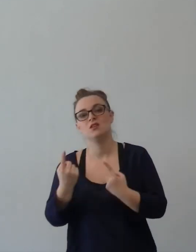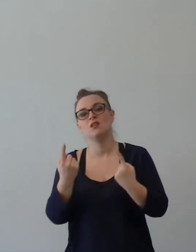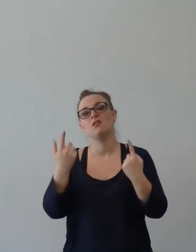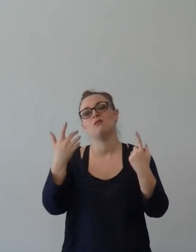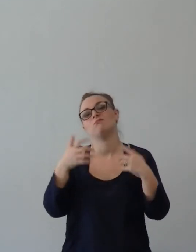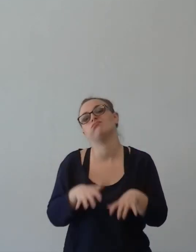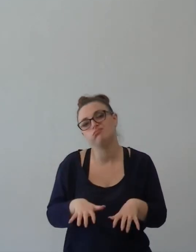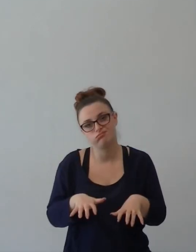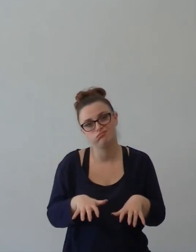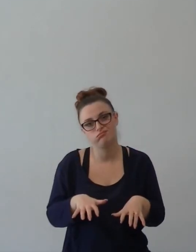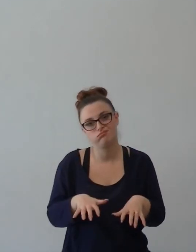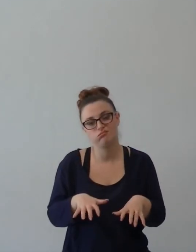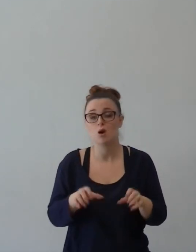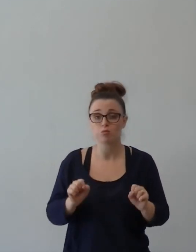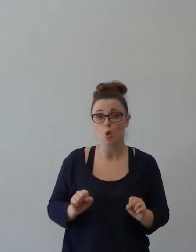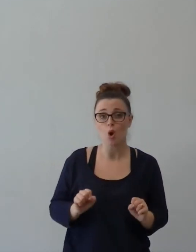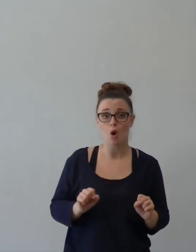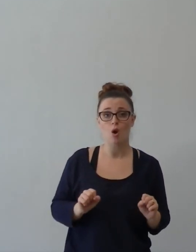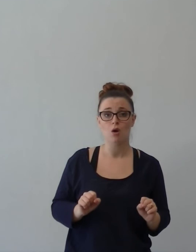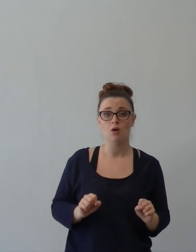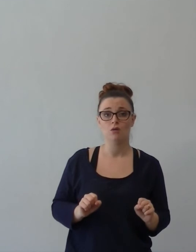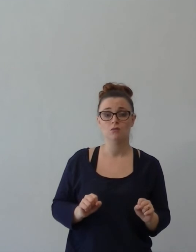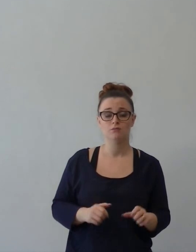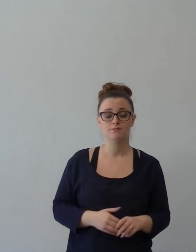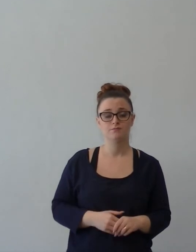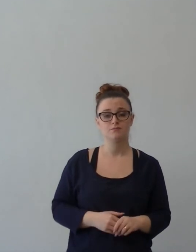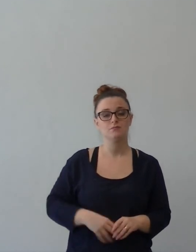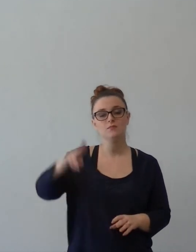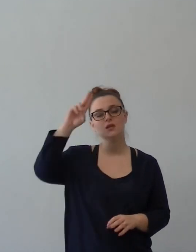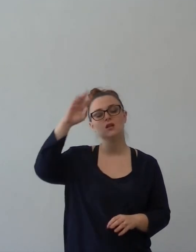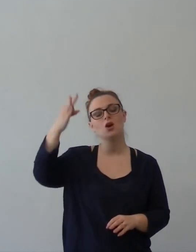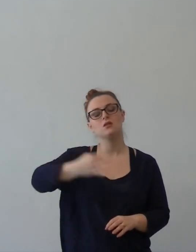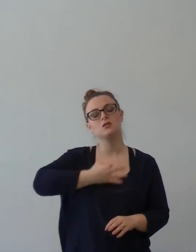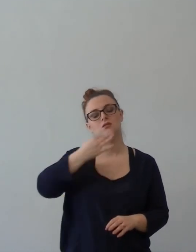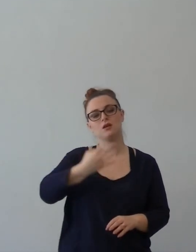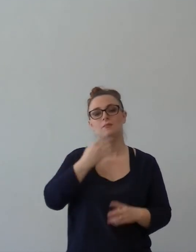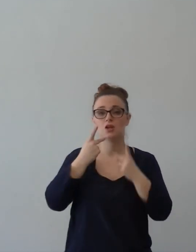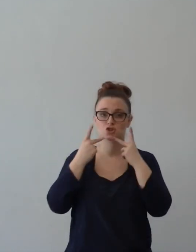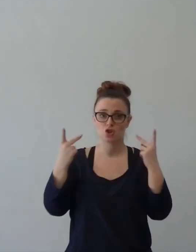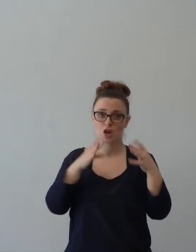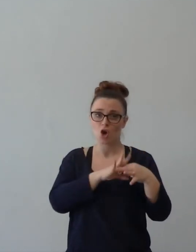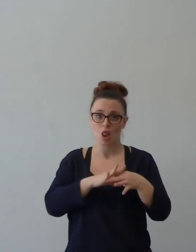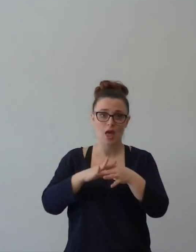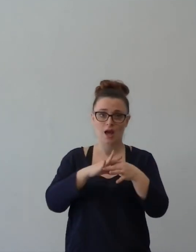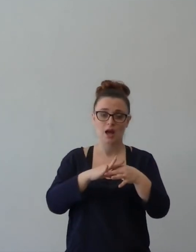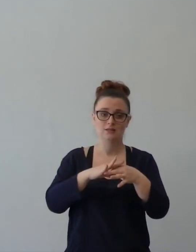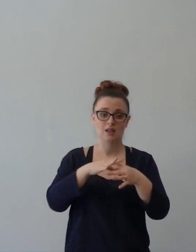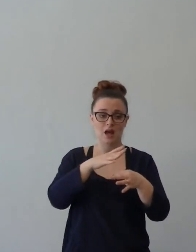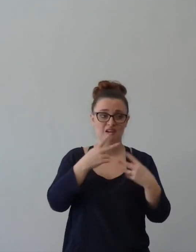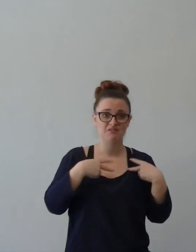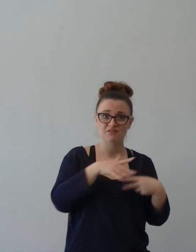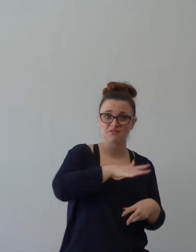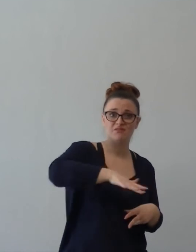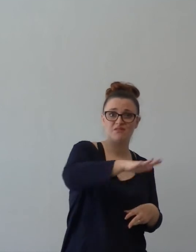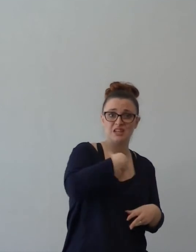momenti dove stai veramente male. Ma ricordati che la tua gioia non dipende da come sei, ma